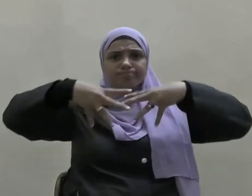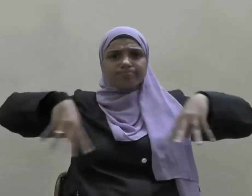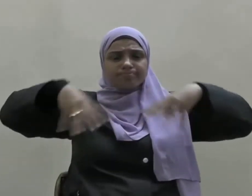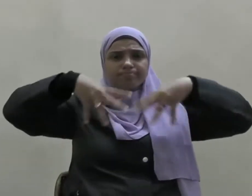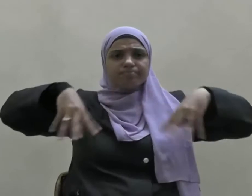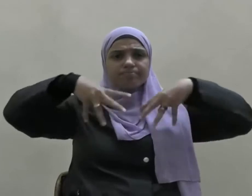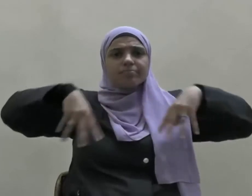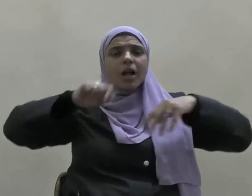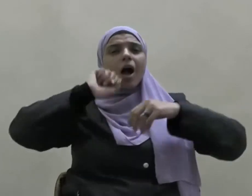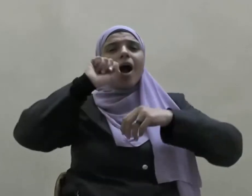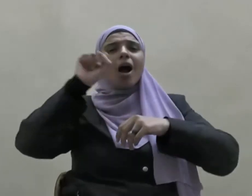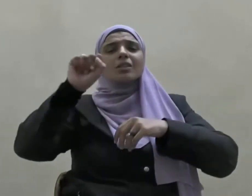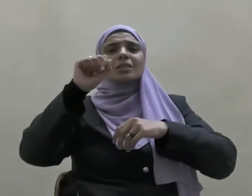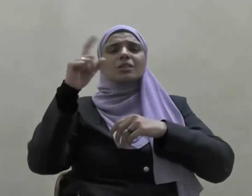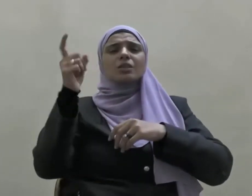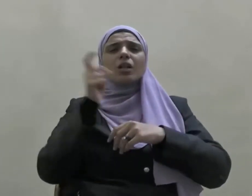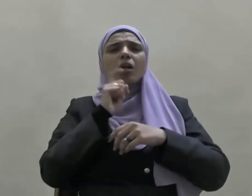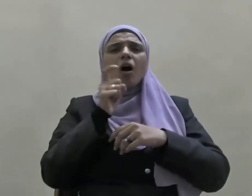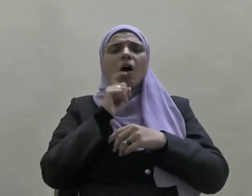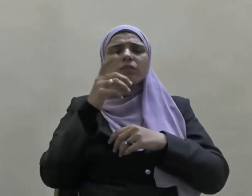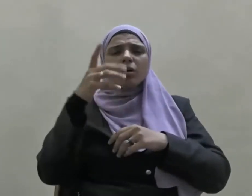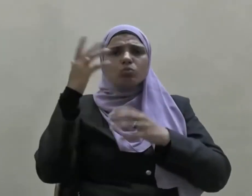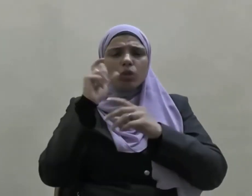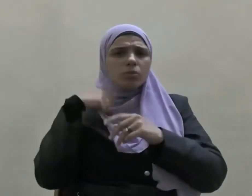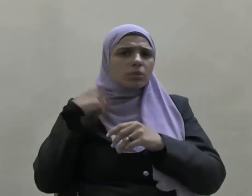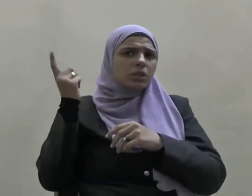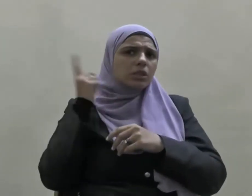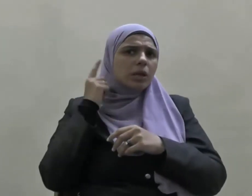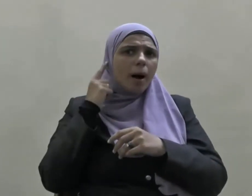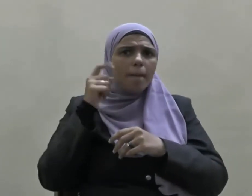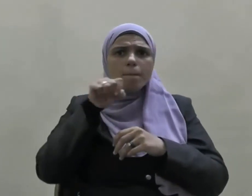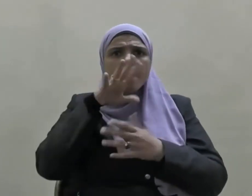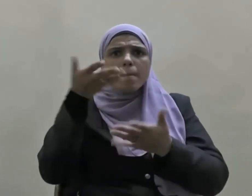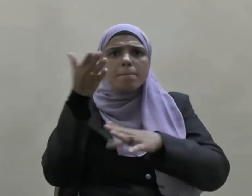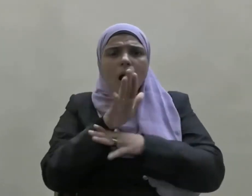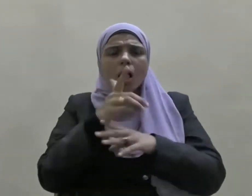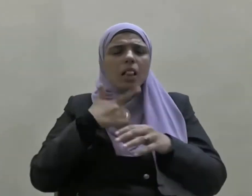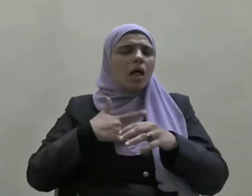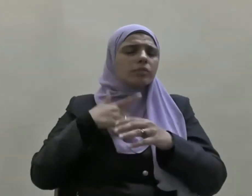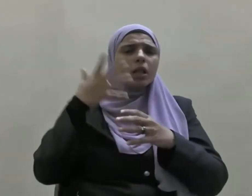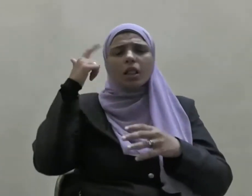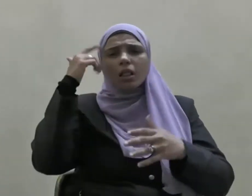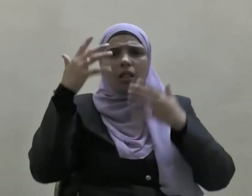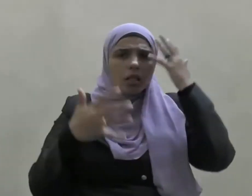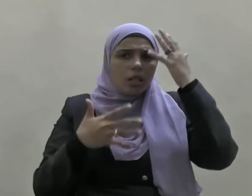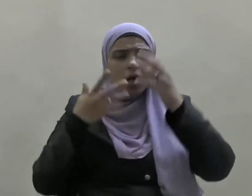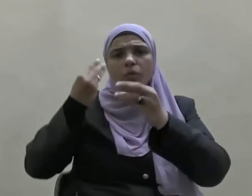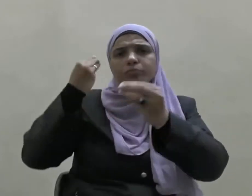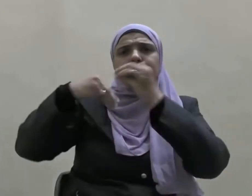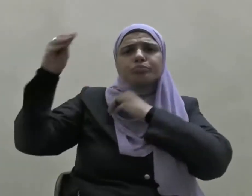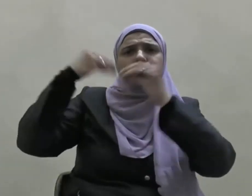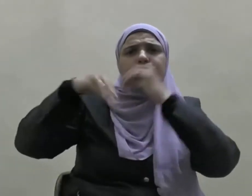صفوف المسلمين وضعفت قواهم النفسية وفر بعضهم